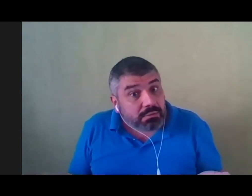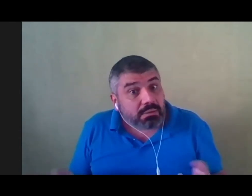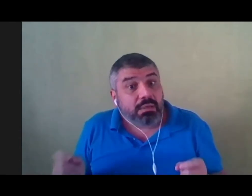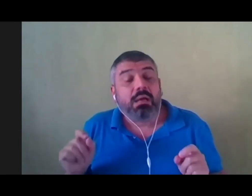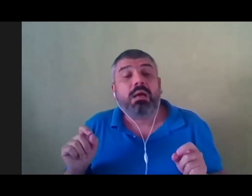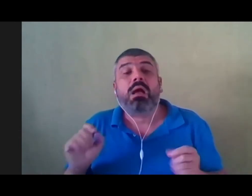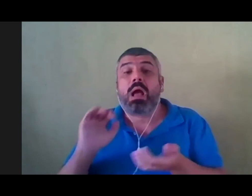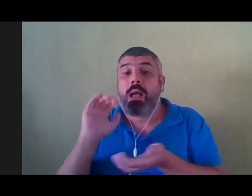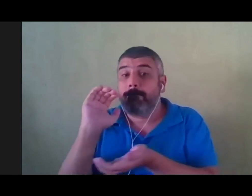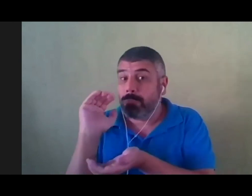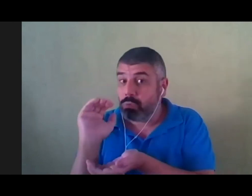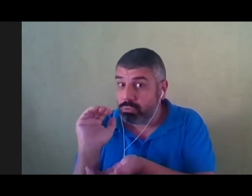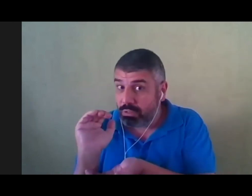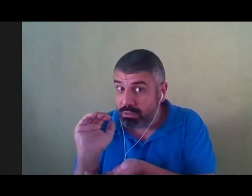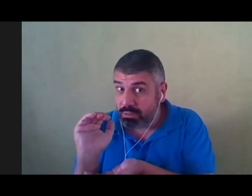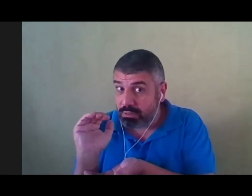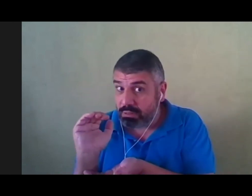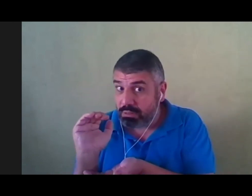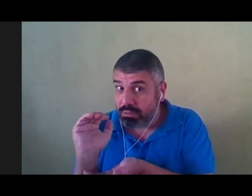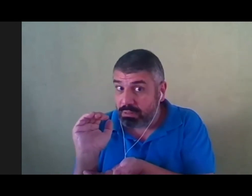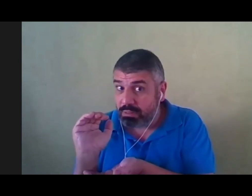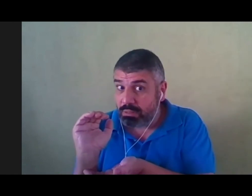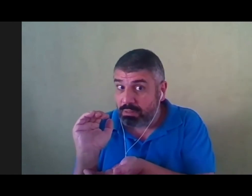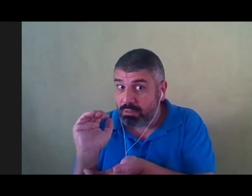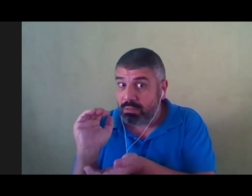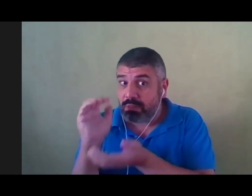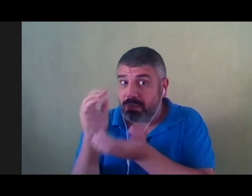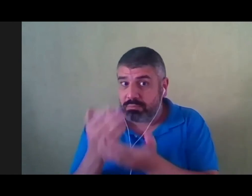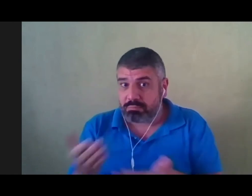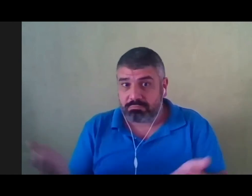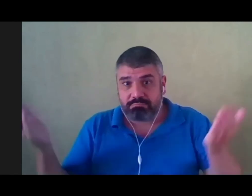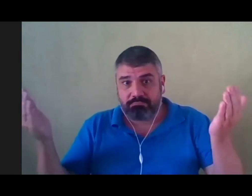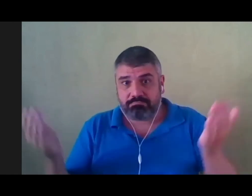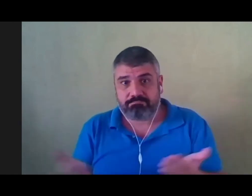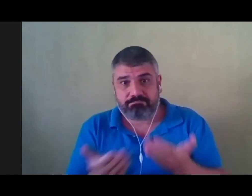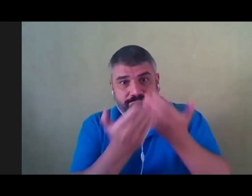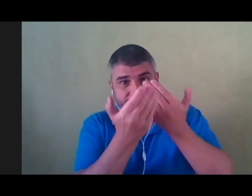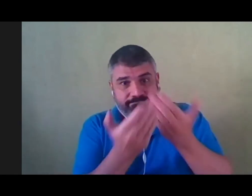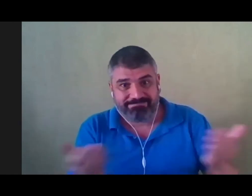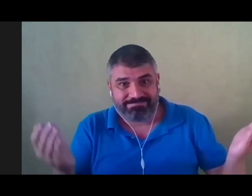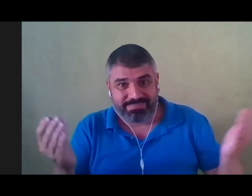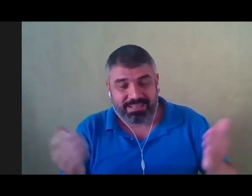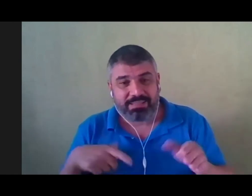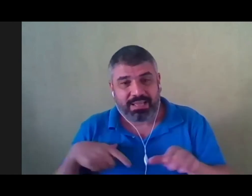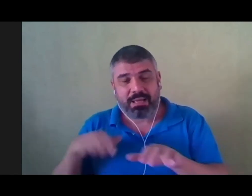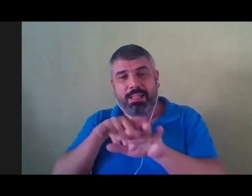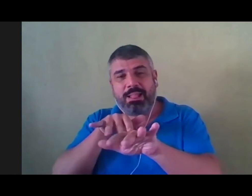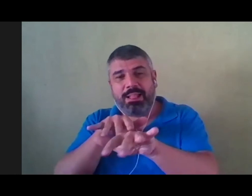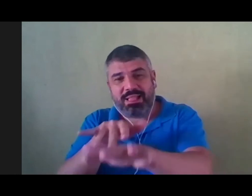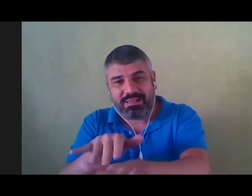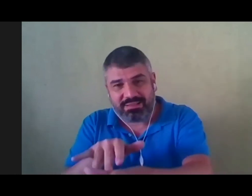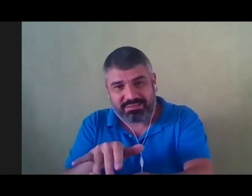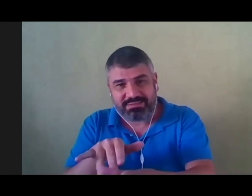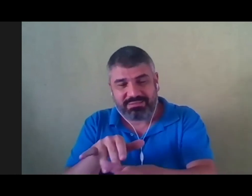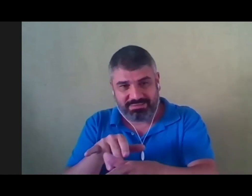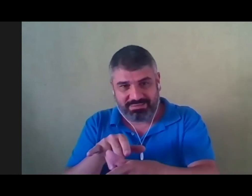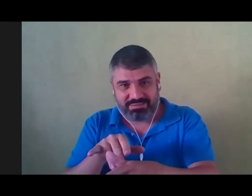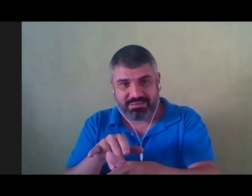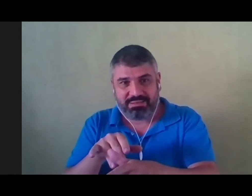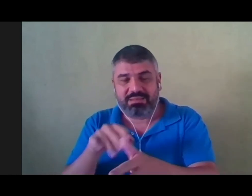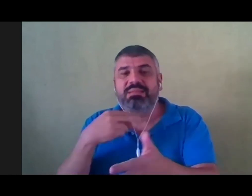bonecas. No maracatu. Seguindo seu ritmo. Nunca pode cair.